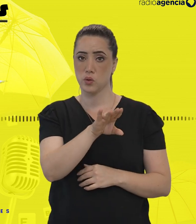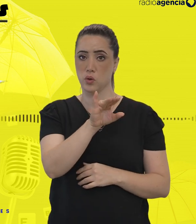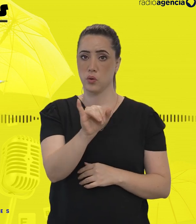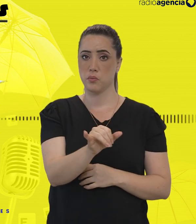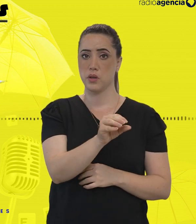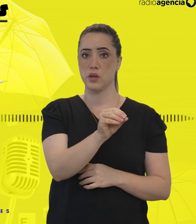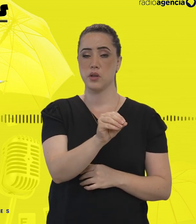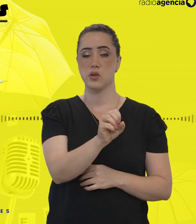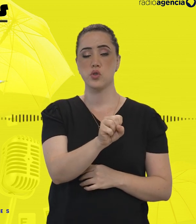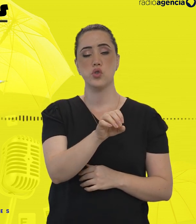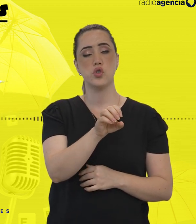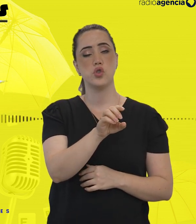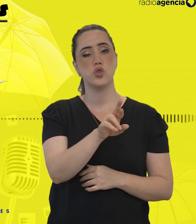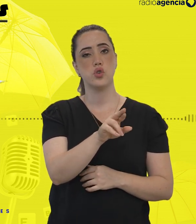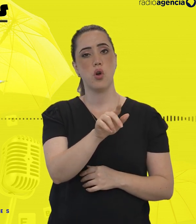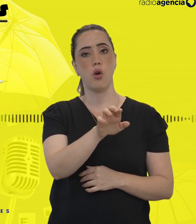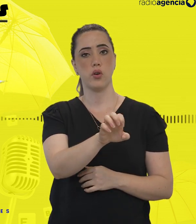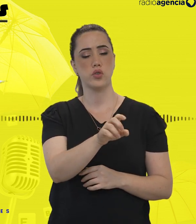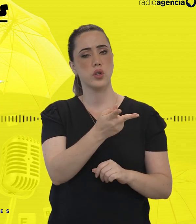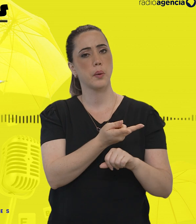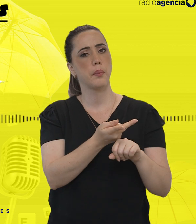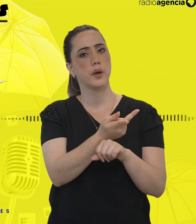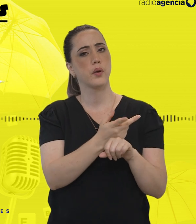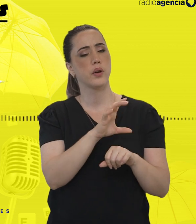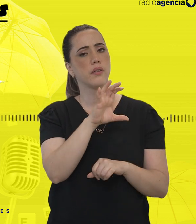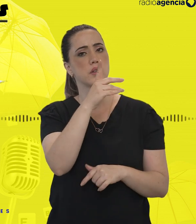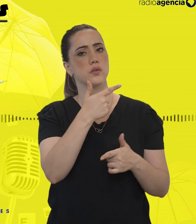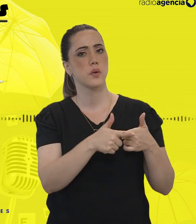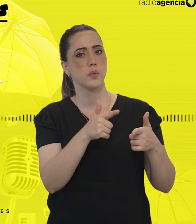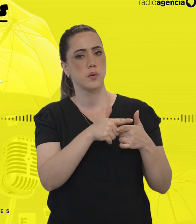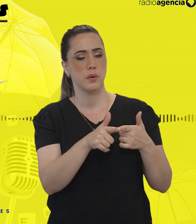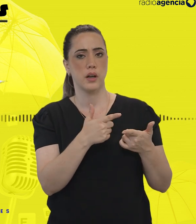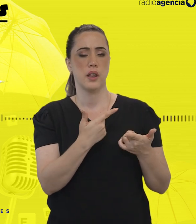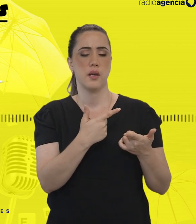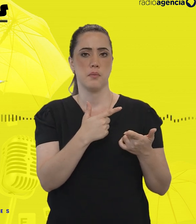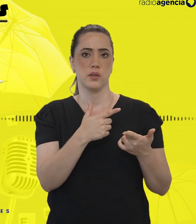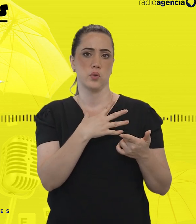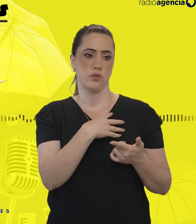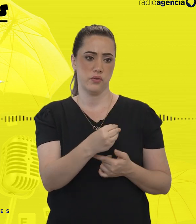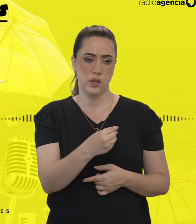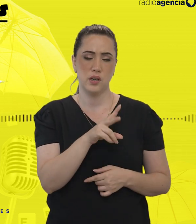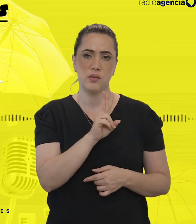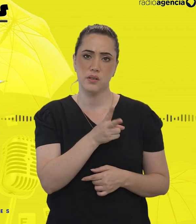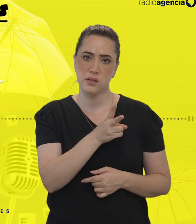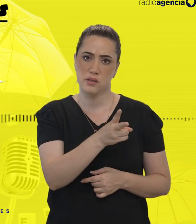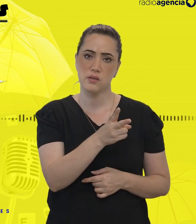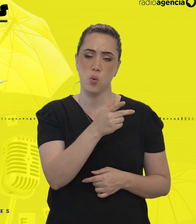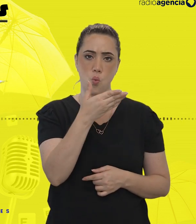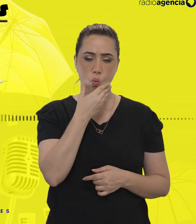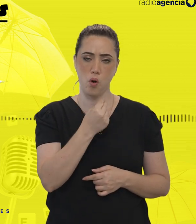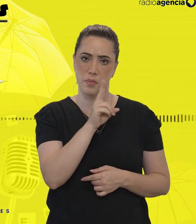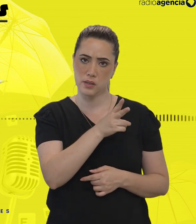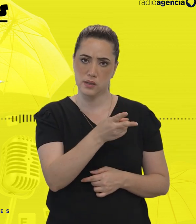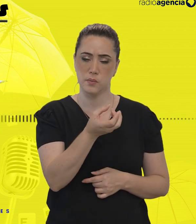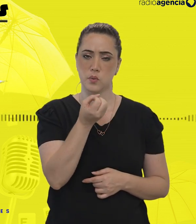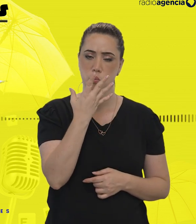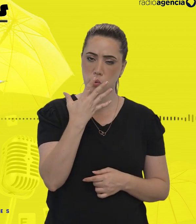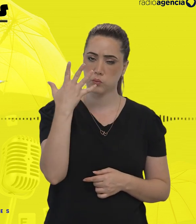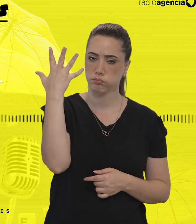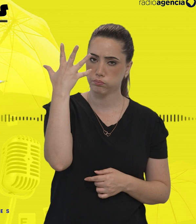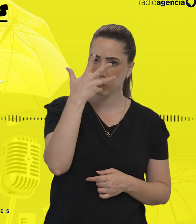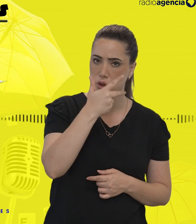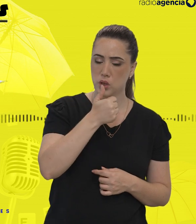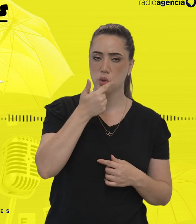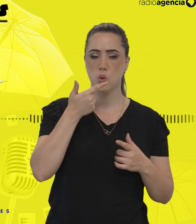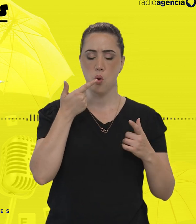Jacó, que procurava respostas para o insucesso escolar do seu filho. Um rapaz que sempre foi capaz e inteligente. O senhor Jorge Jacó, ele foi